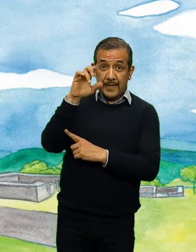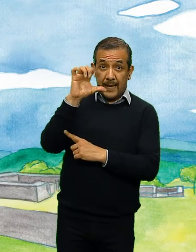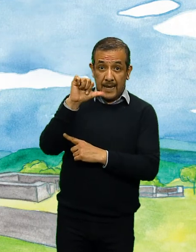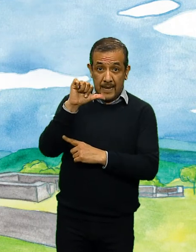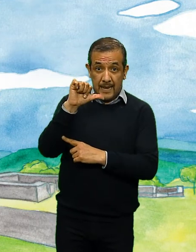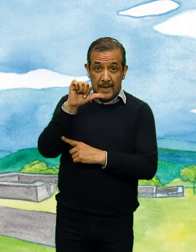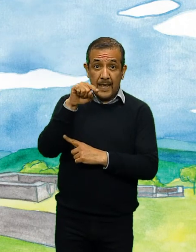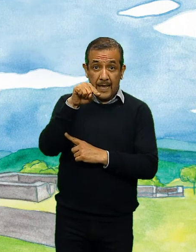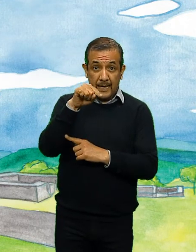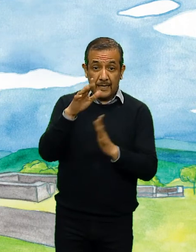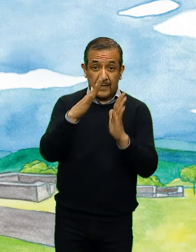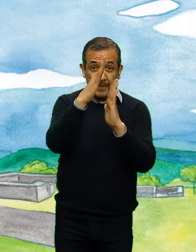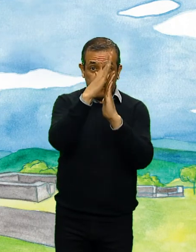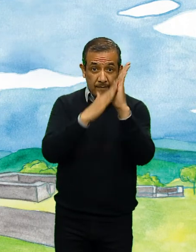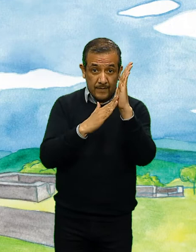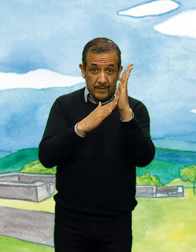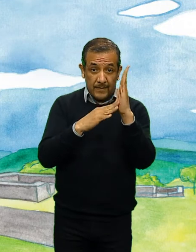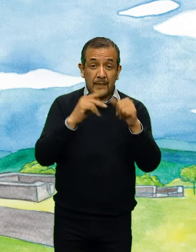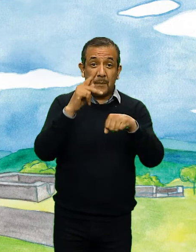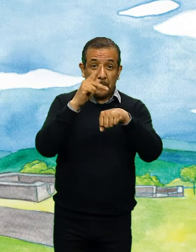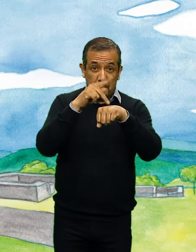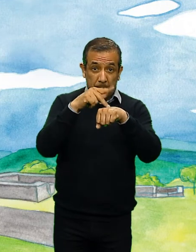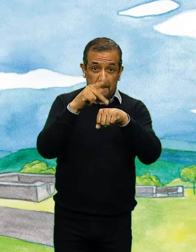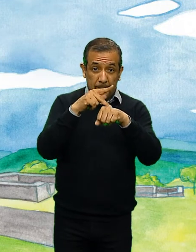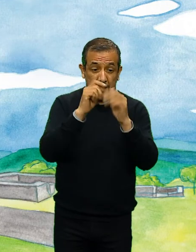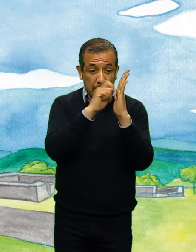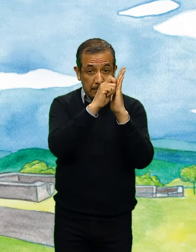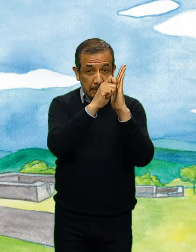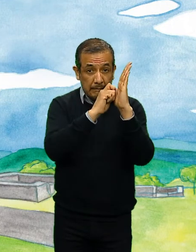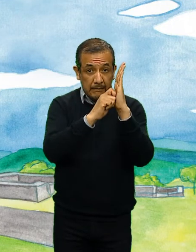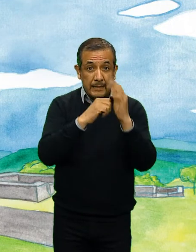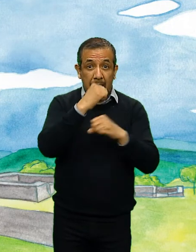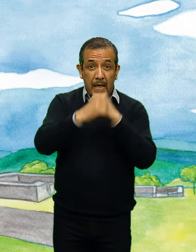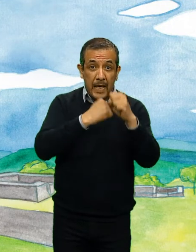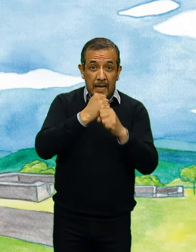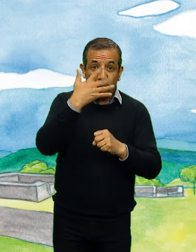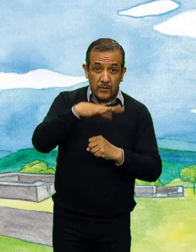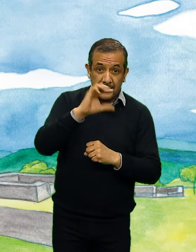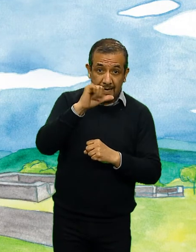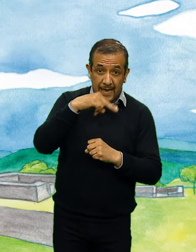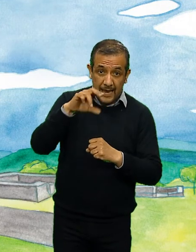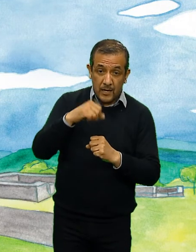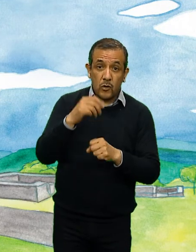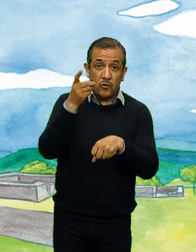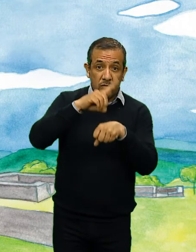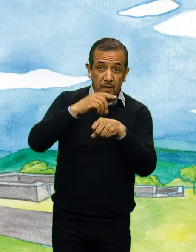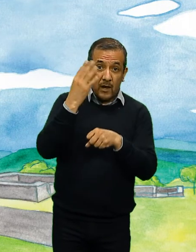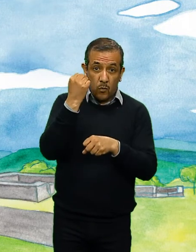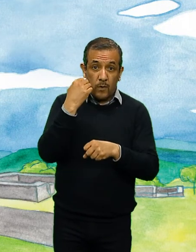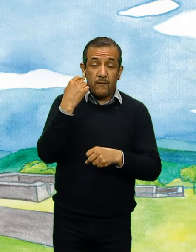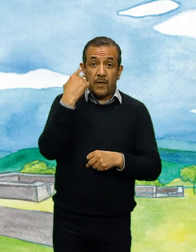Tiene grabados dos glifos que señalan la fecha año 10 caña, día 9, ojo de reptil.